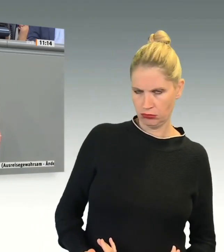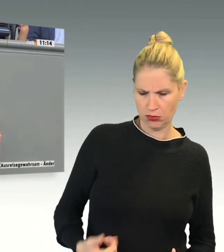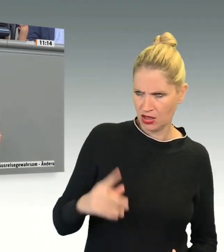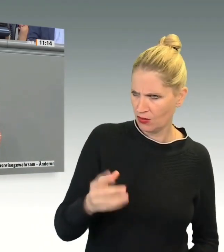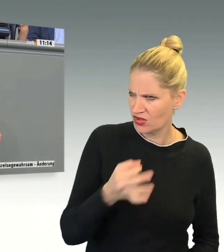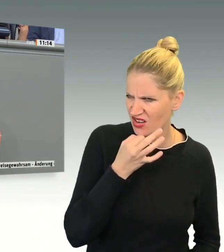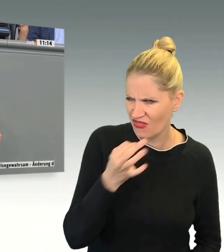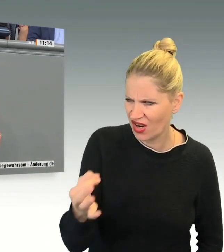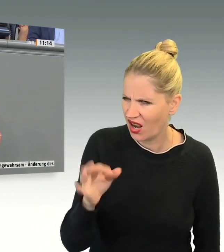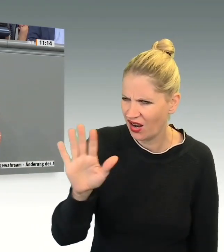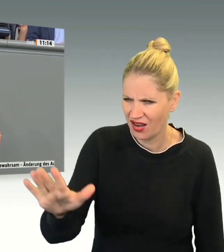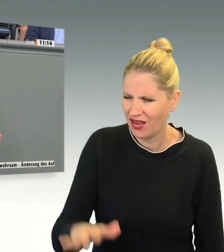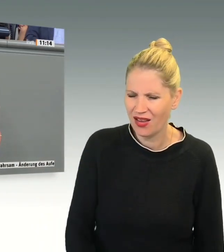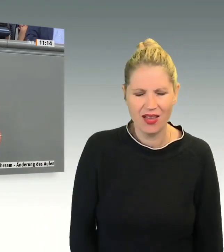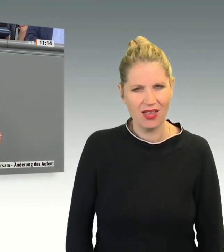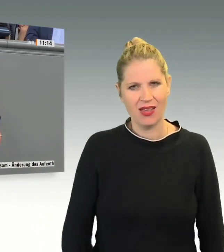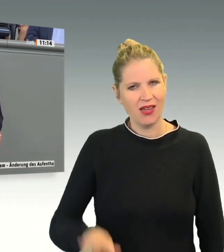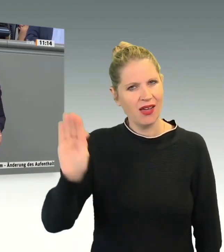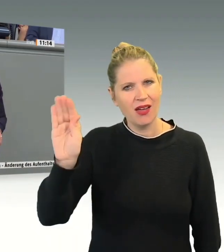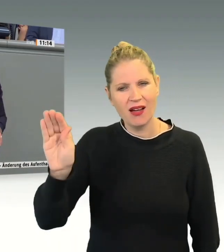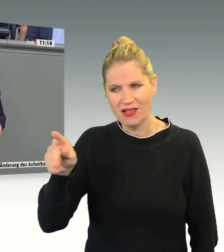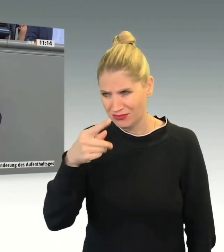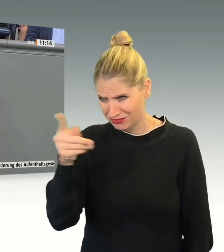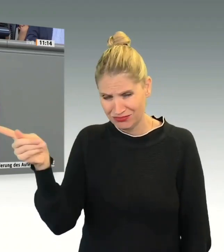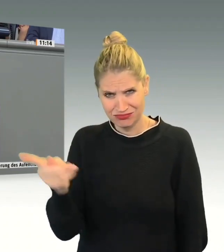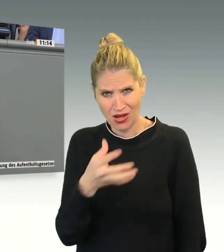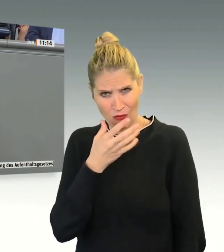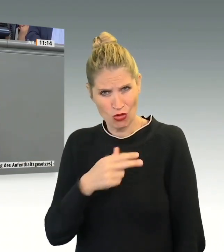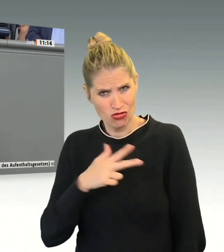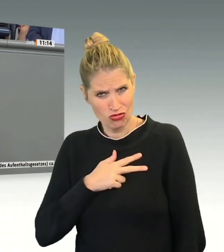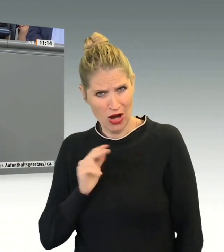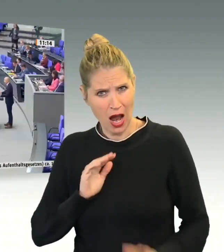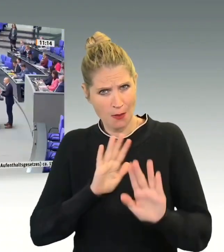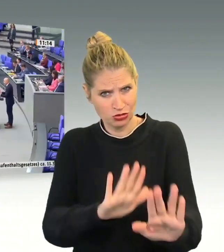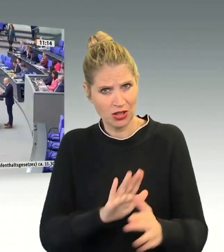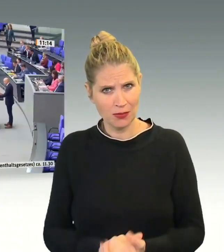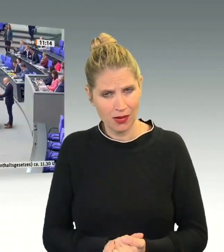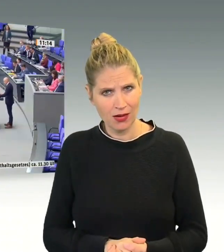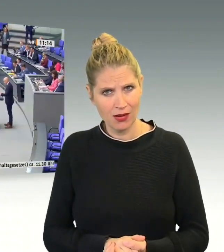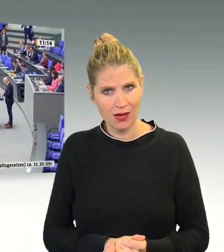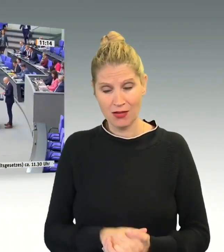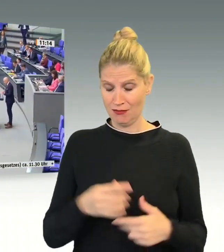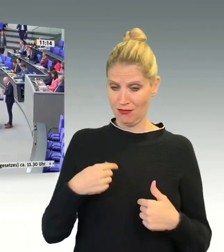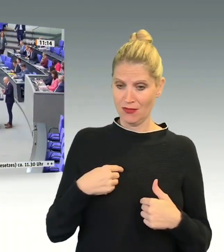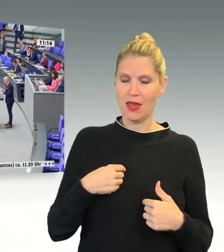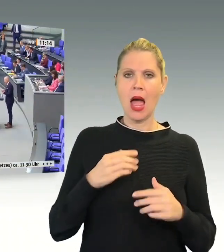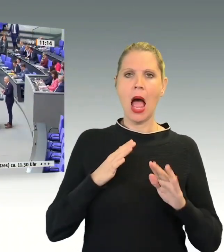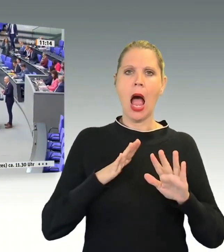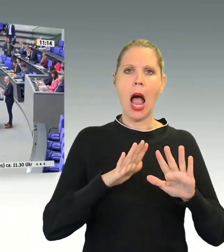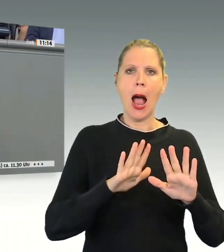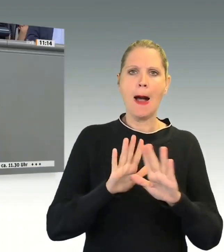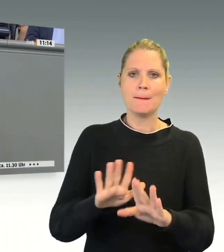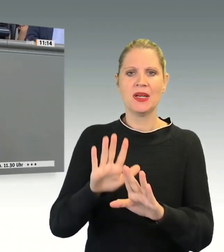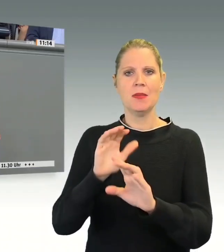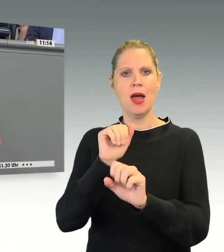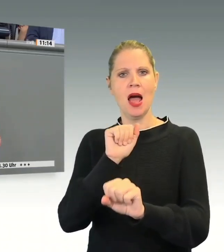abschieben? Wir wollen die Abschiebehaft von zehn Tagen auf 28 Tage verlängern,